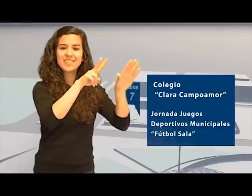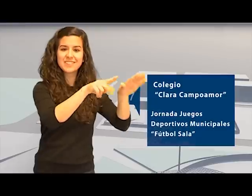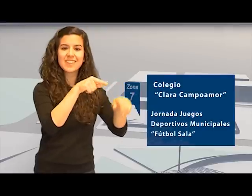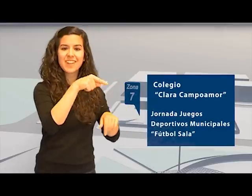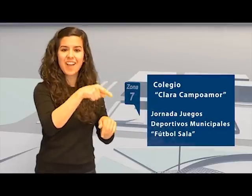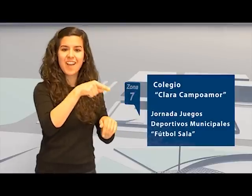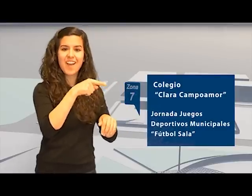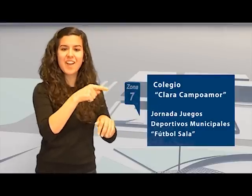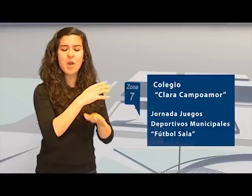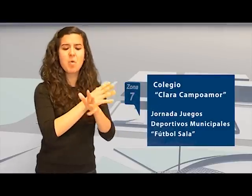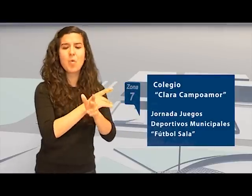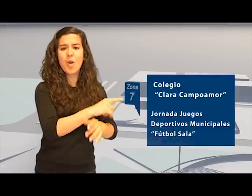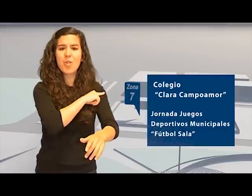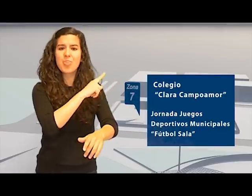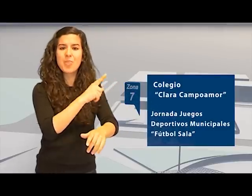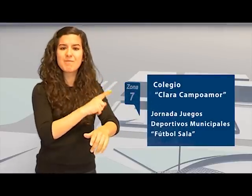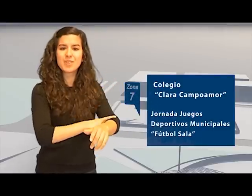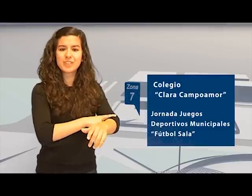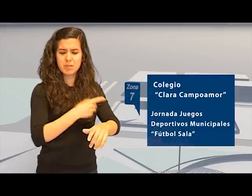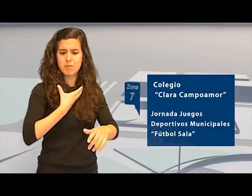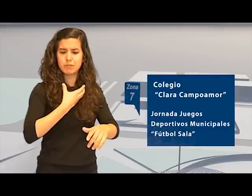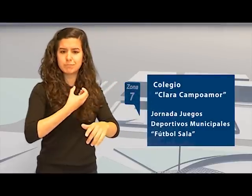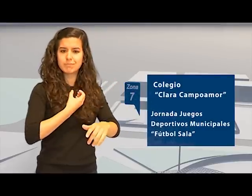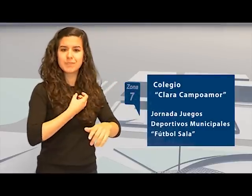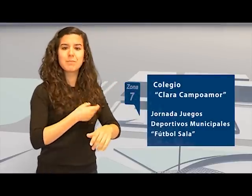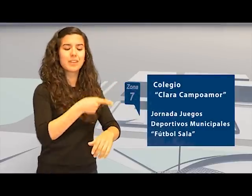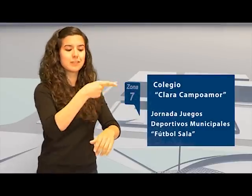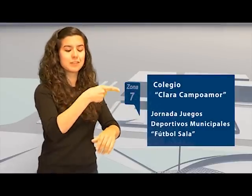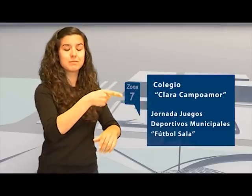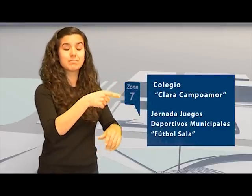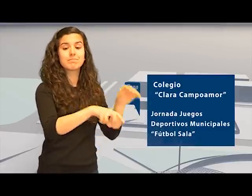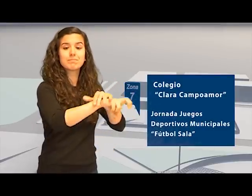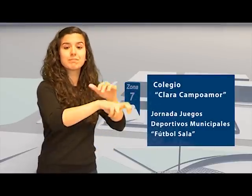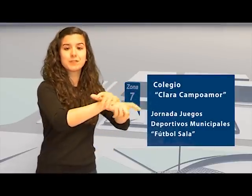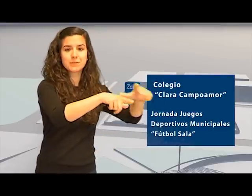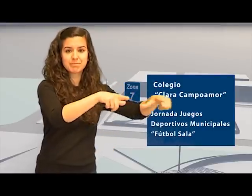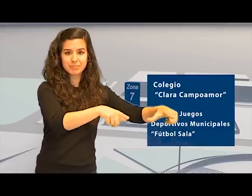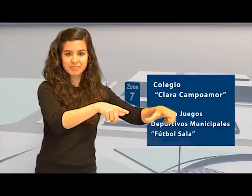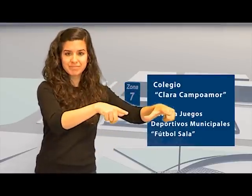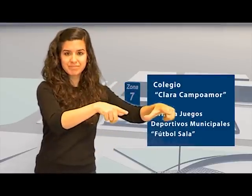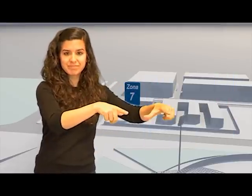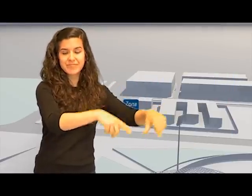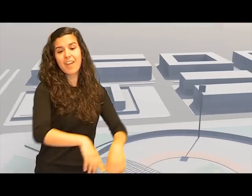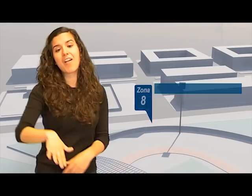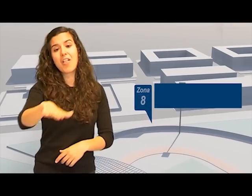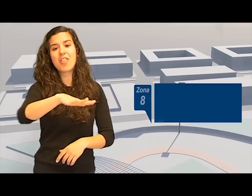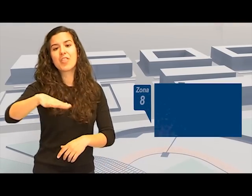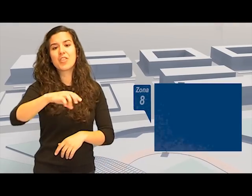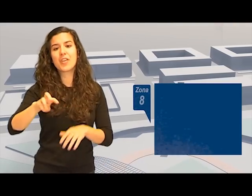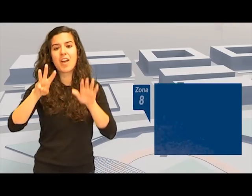lugar de celebración de una jornada más de los Juegos Deportivos Municipales en su modalidad de fútbol sala. Por otro lado, en la zona